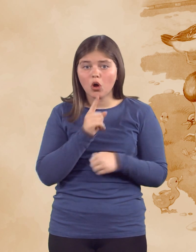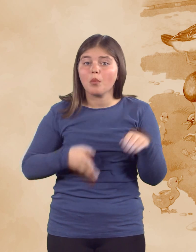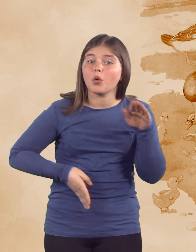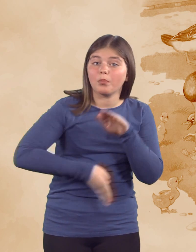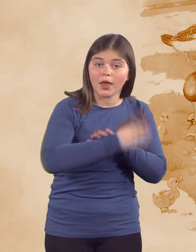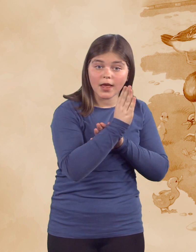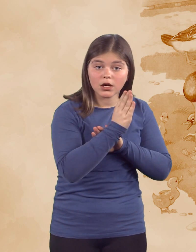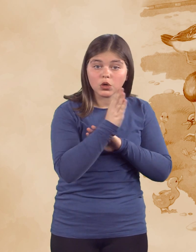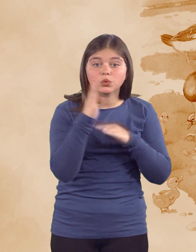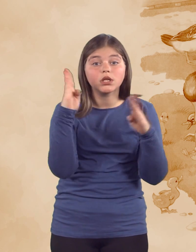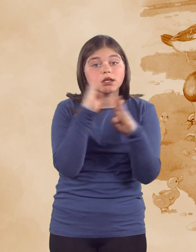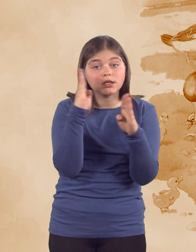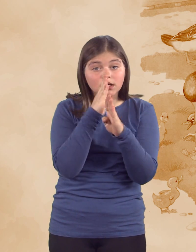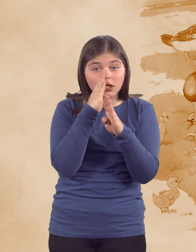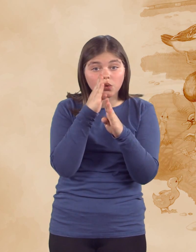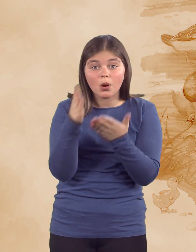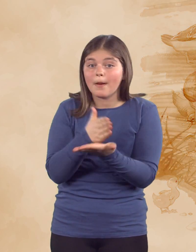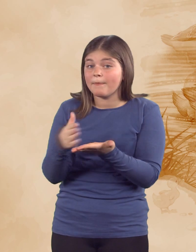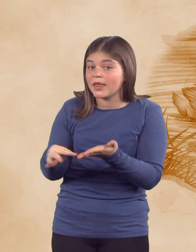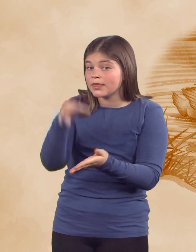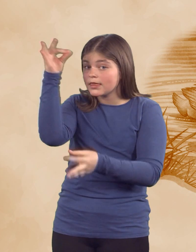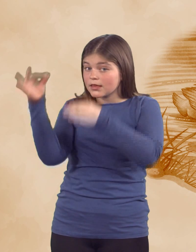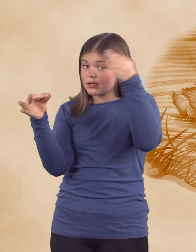Pobegnil je in se skril v trsju pri ribniku.